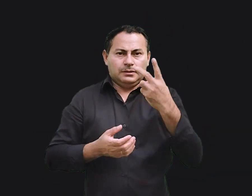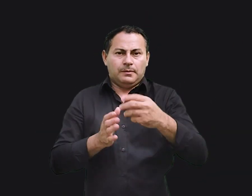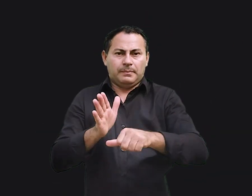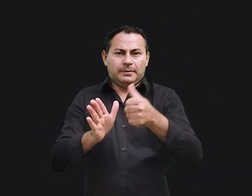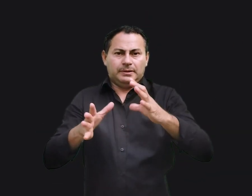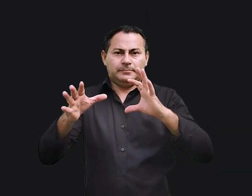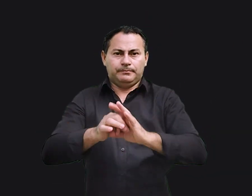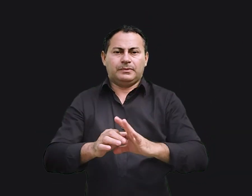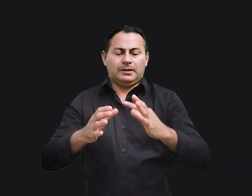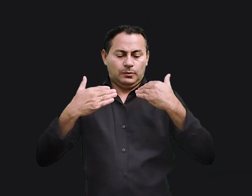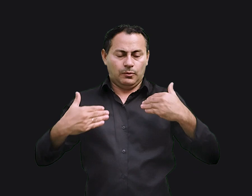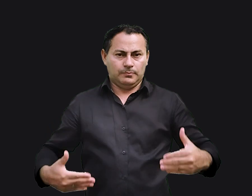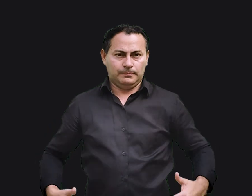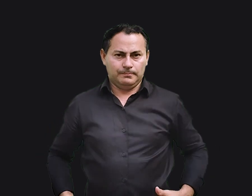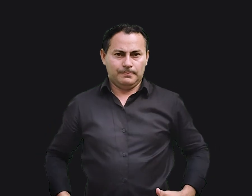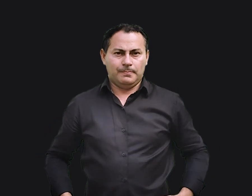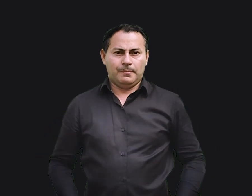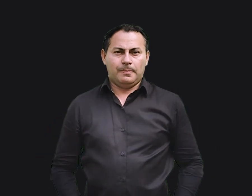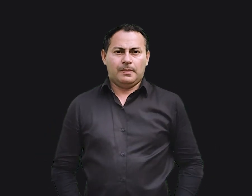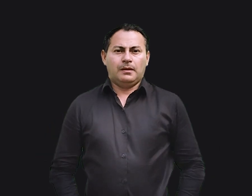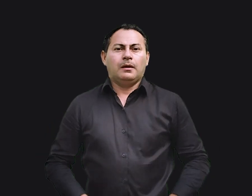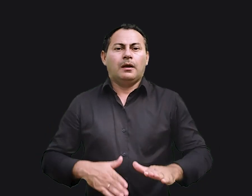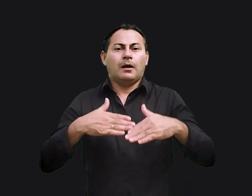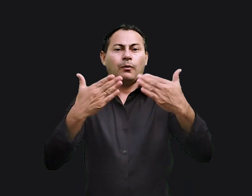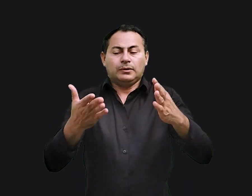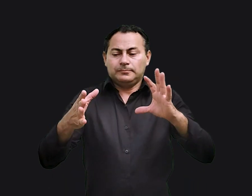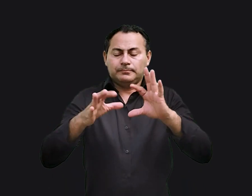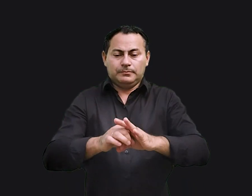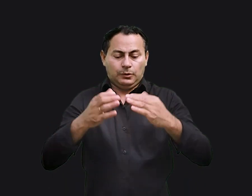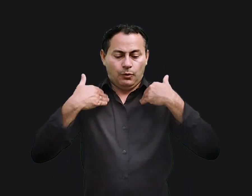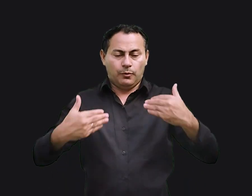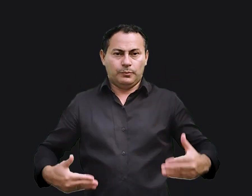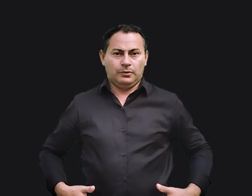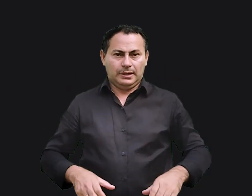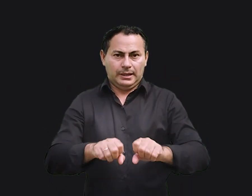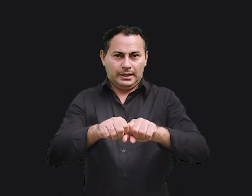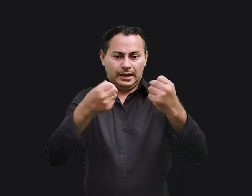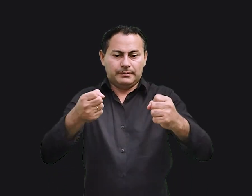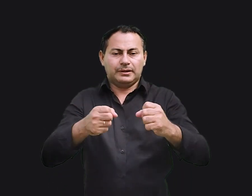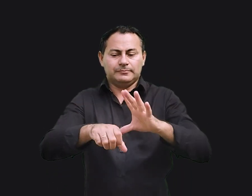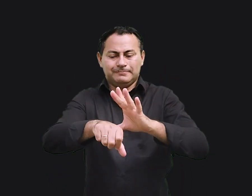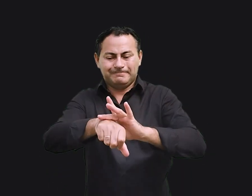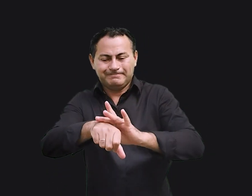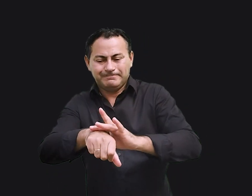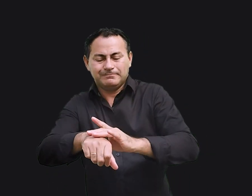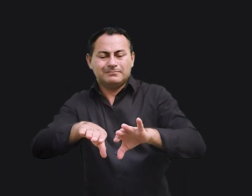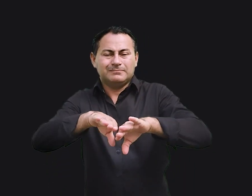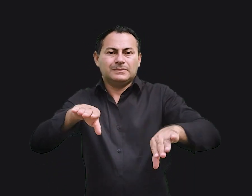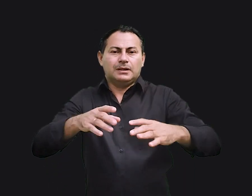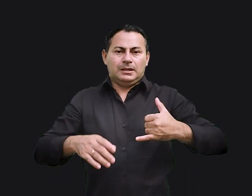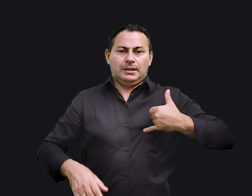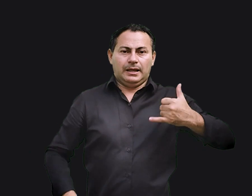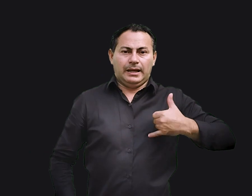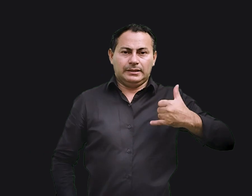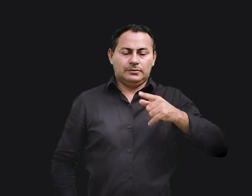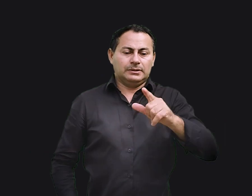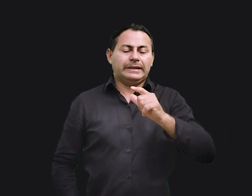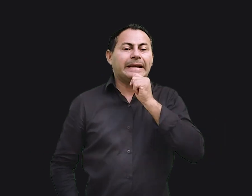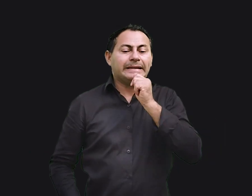primeiras a ligação física. Quando a ligação física se quebra devido a doenças ou idade, você ainda tem a